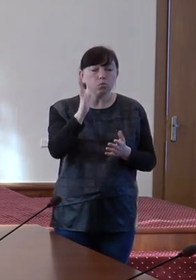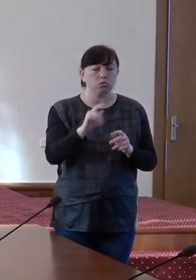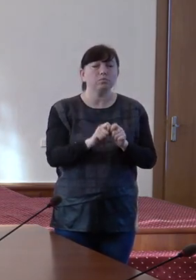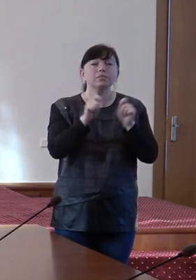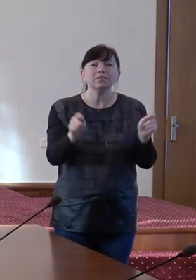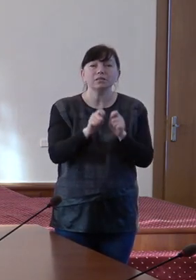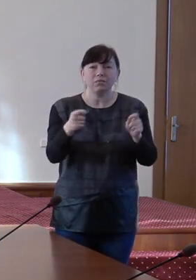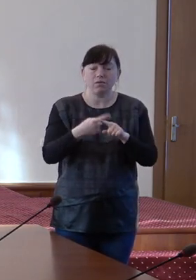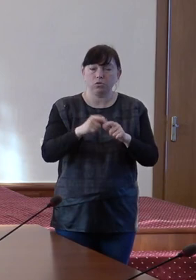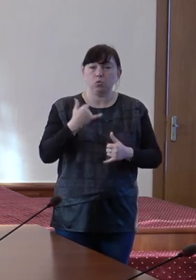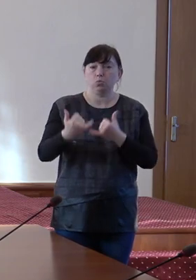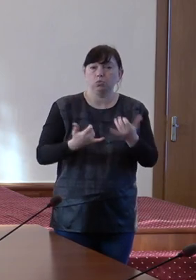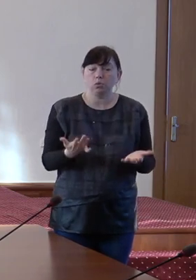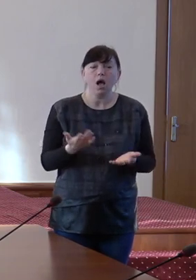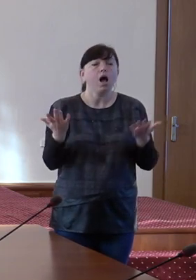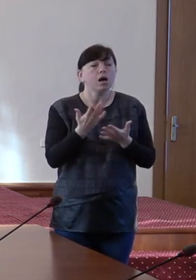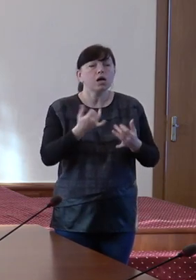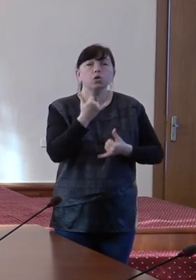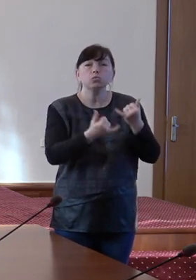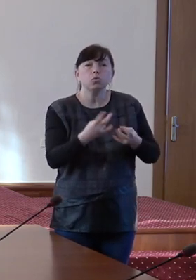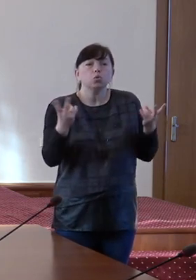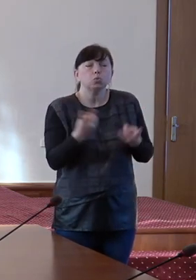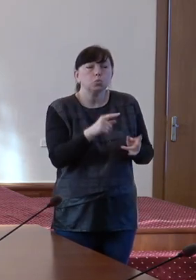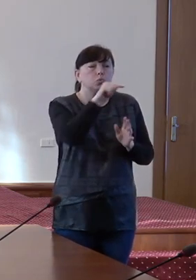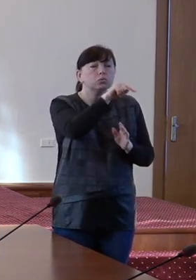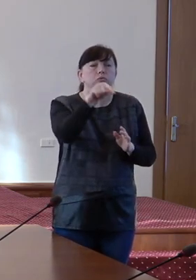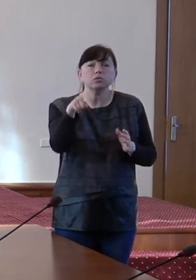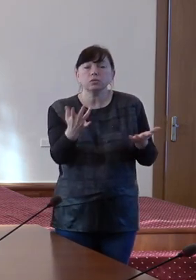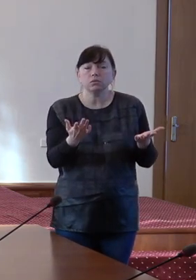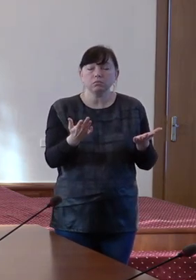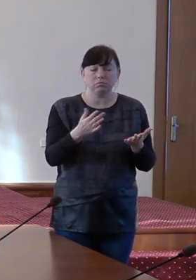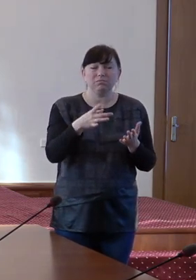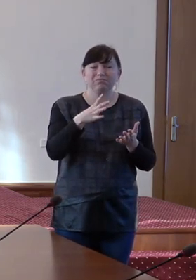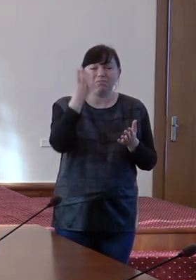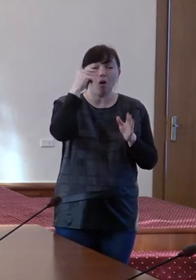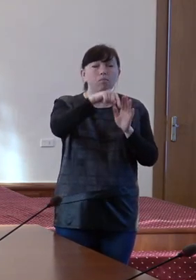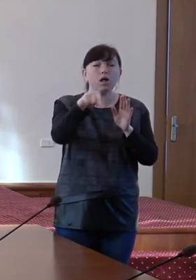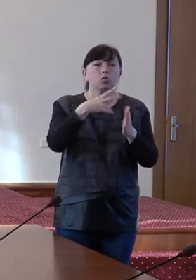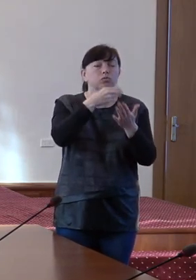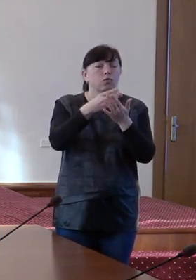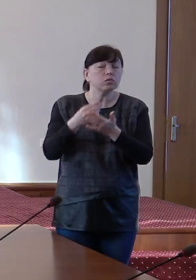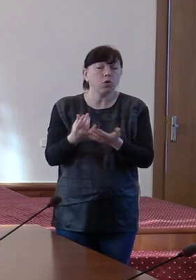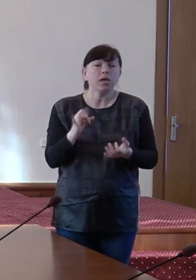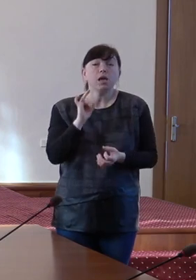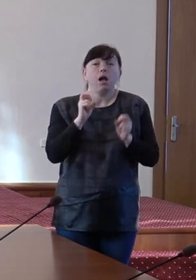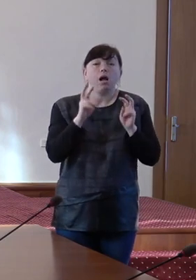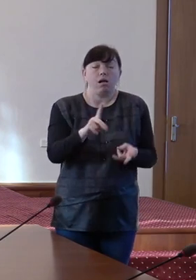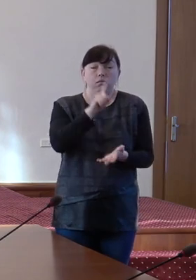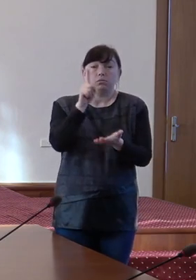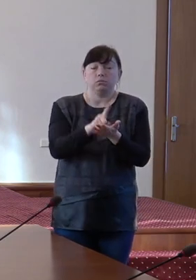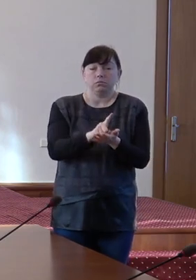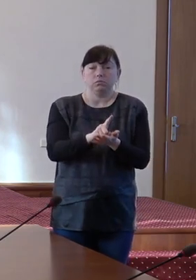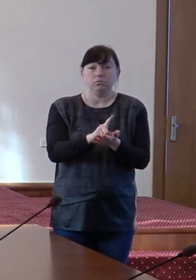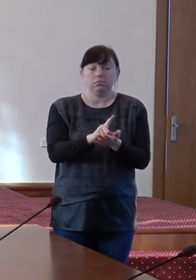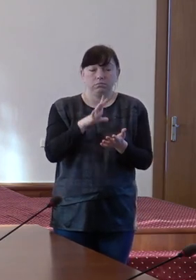servicii, care servicii sunt necesare în diferite zone ale Republicii Moldova și cum acestea urmează să fie